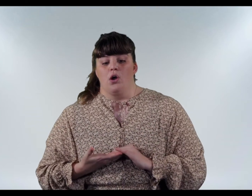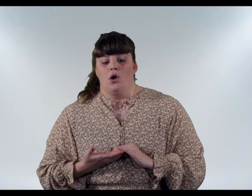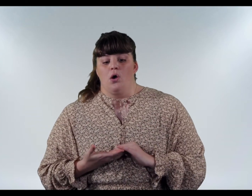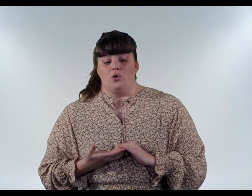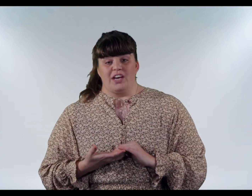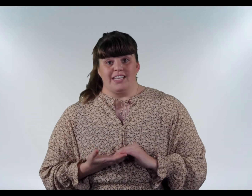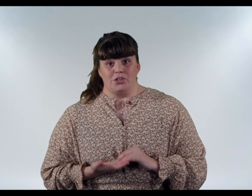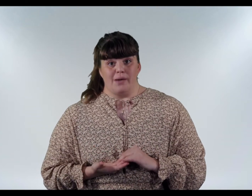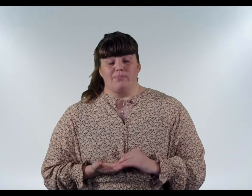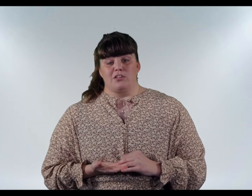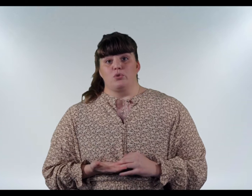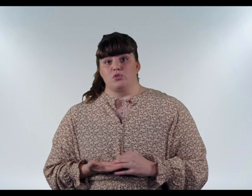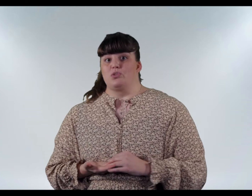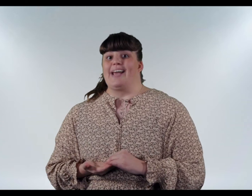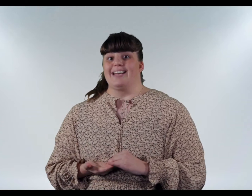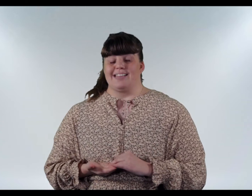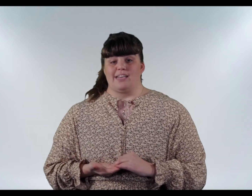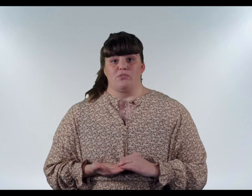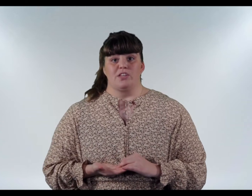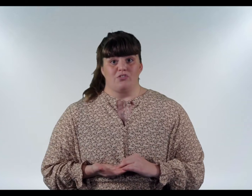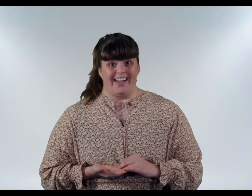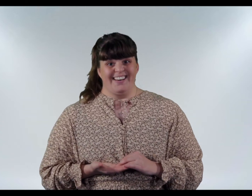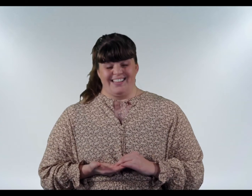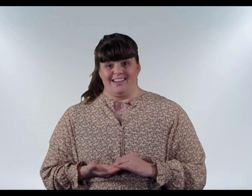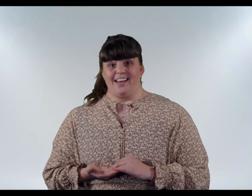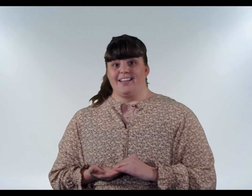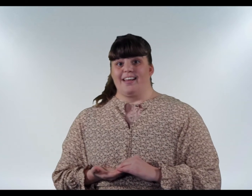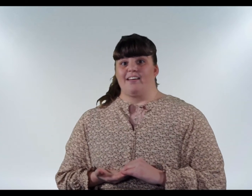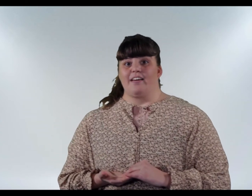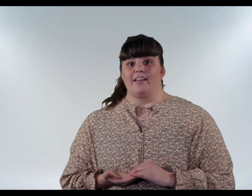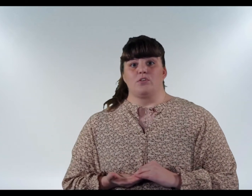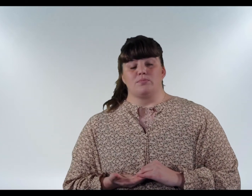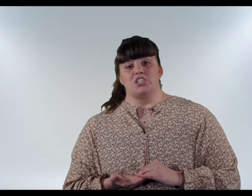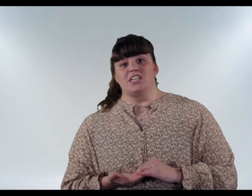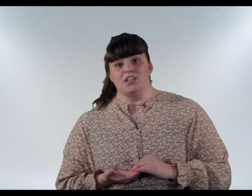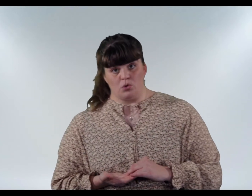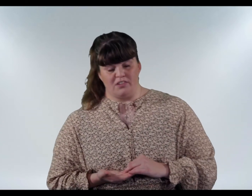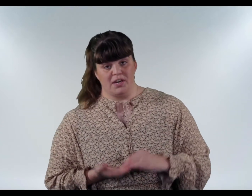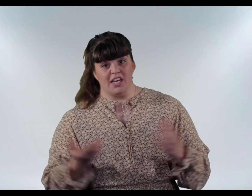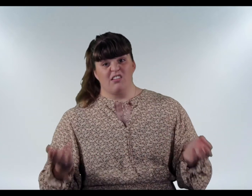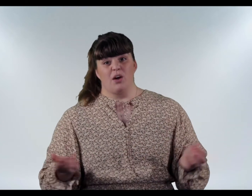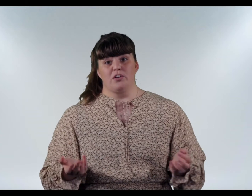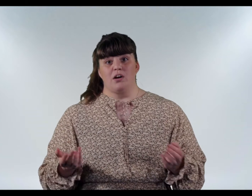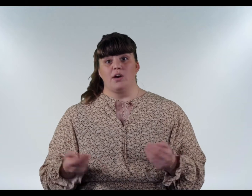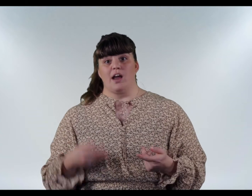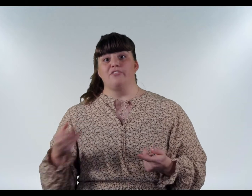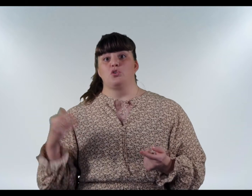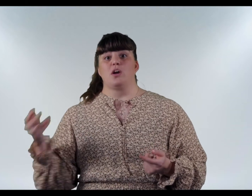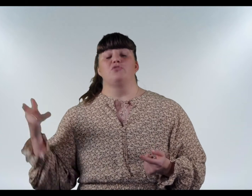Og þetta getur jafnvel þróast út í einaldi, hún veit um hvað einaldi er. Það er þegar einhverjum í strýtt og það hefur neikvæði áhrif á hann aftur og aftur og